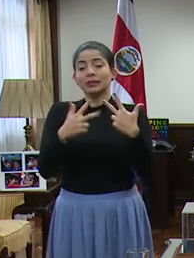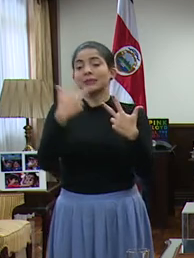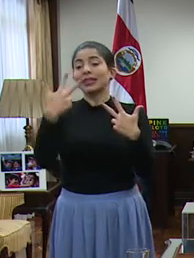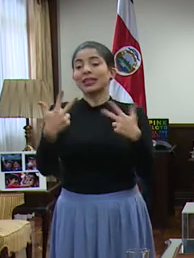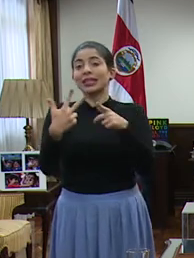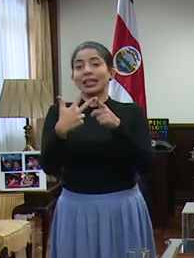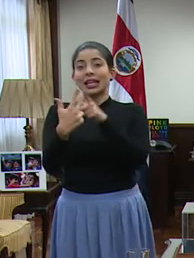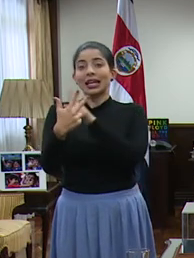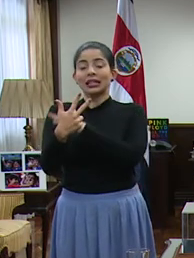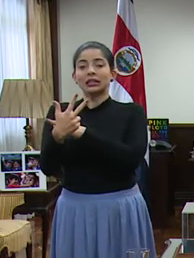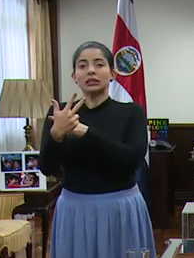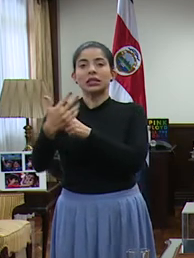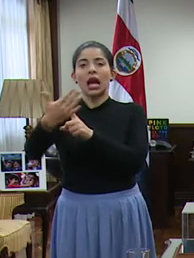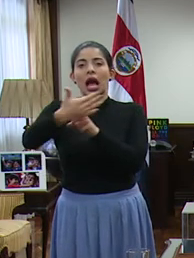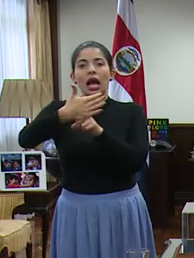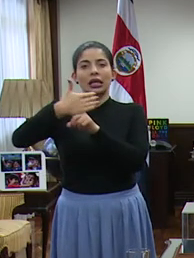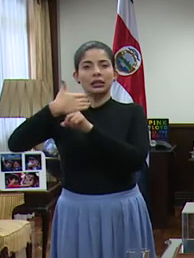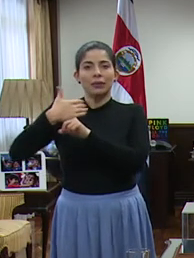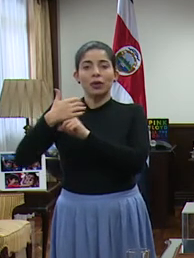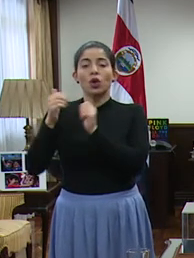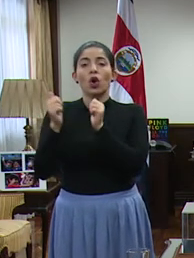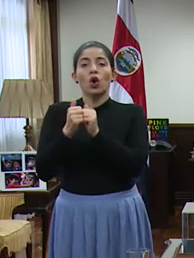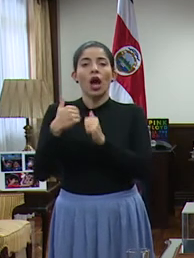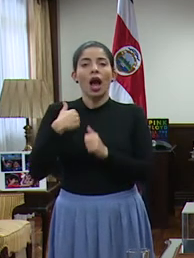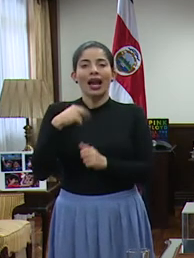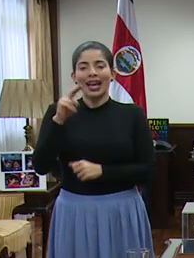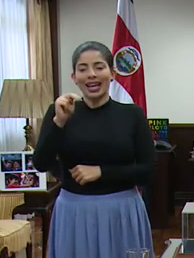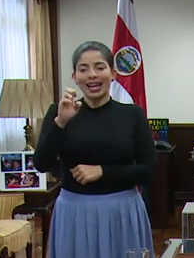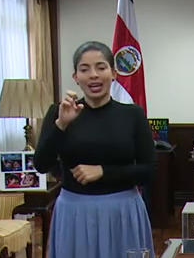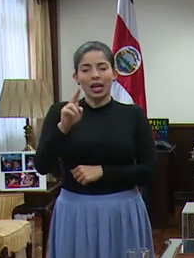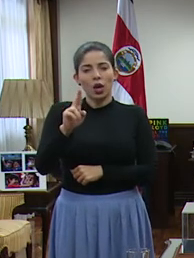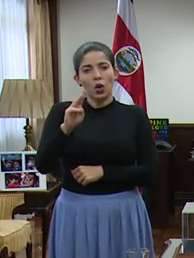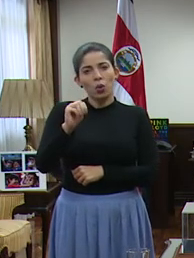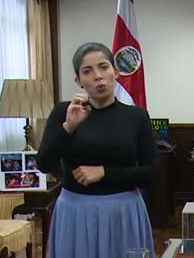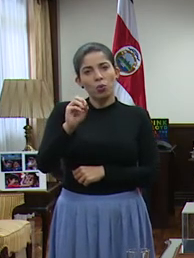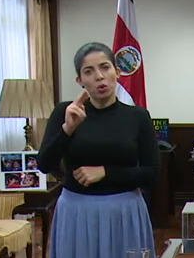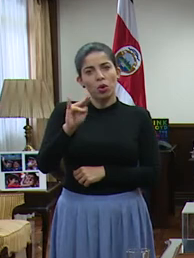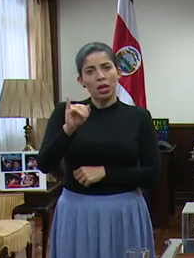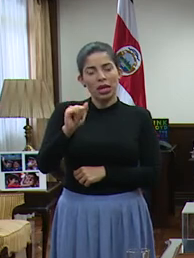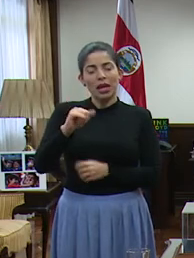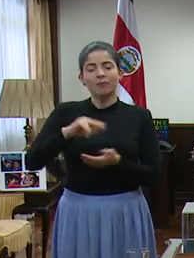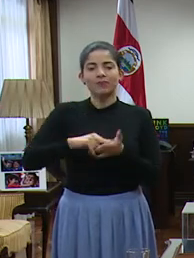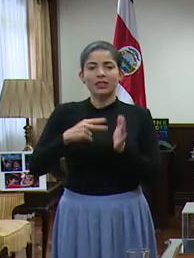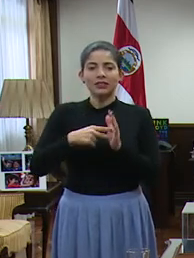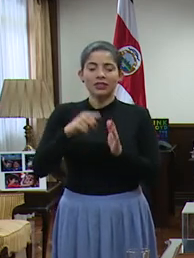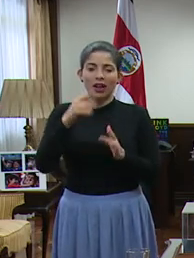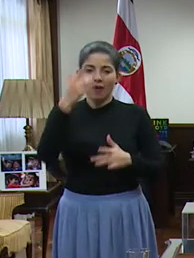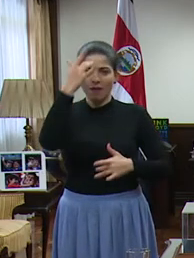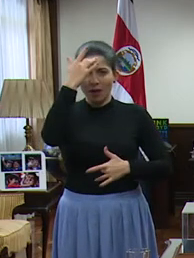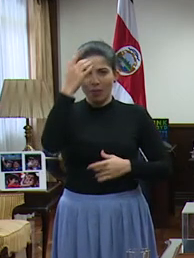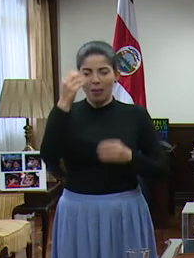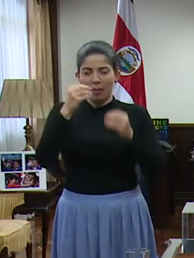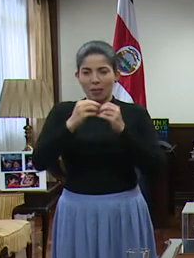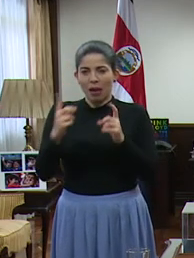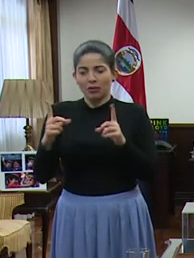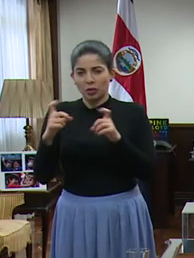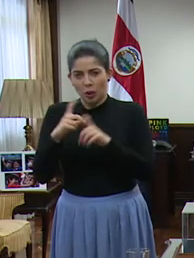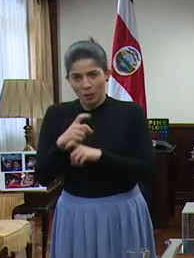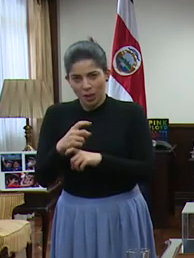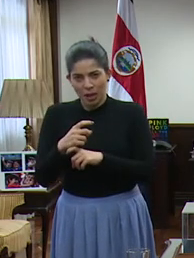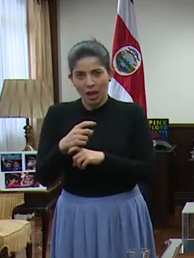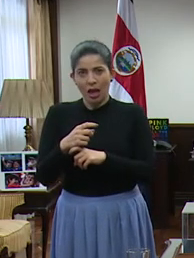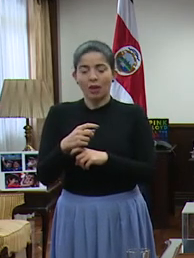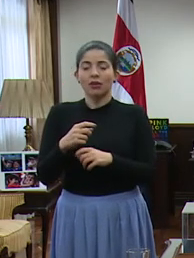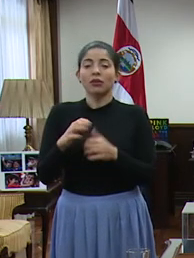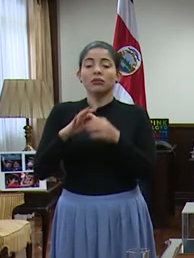en aislamiento con neumonía. La neumonía es una complicación de la enfermedad que, de acuerdo a la